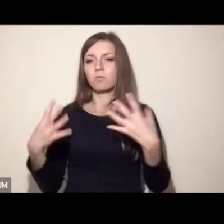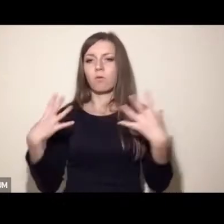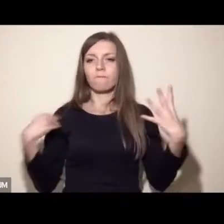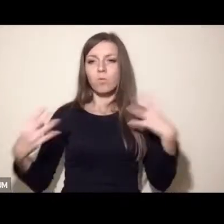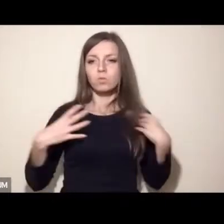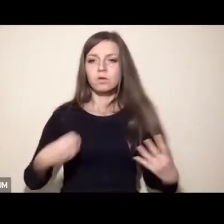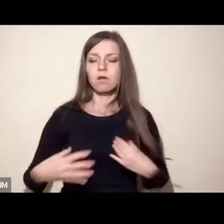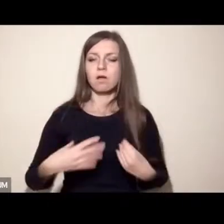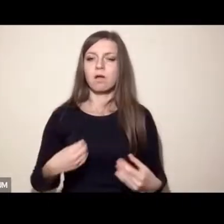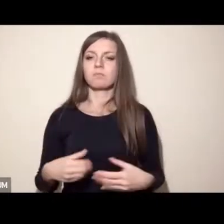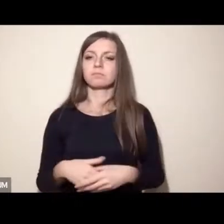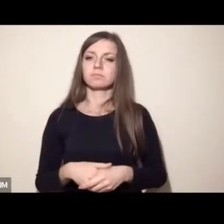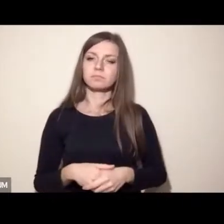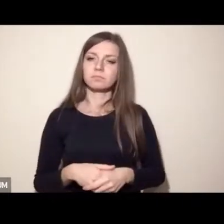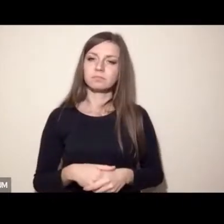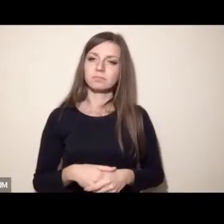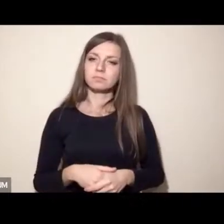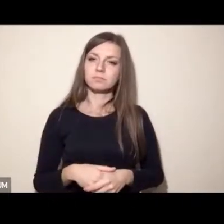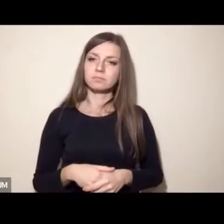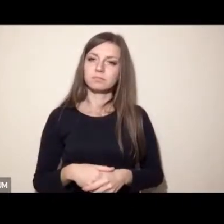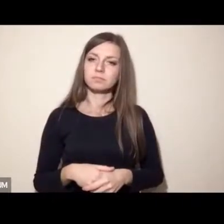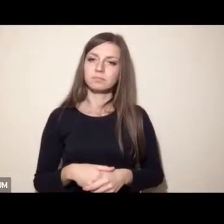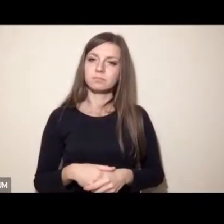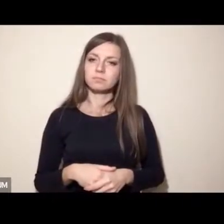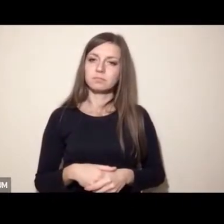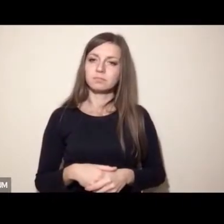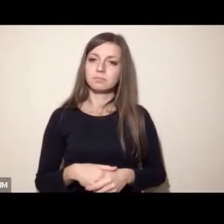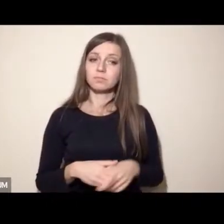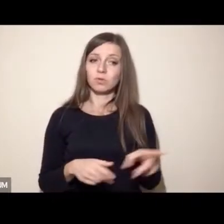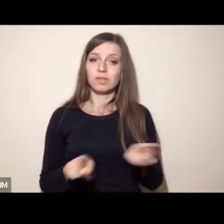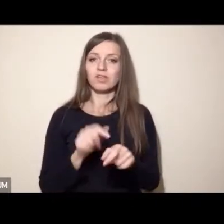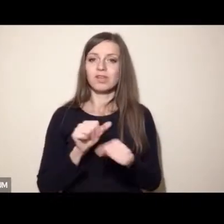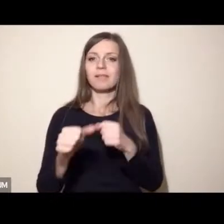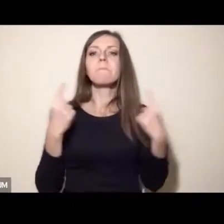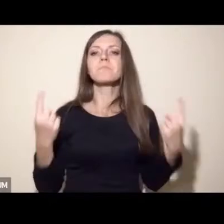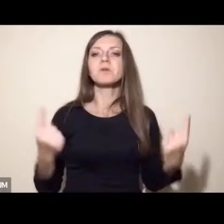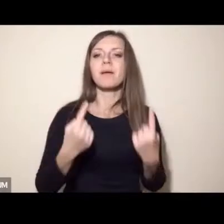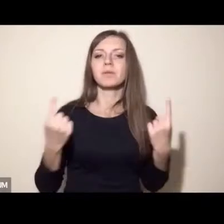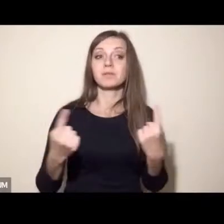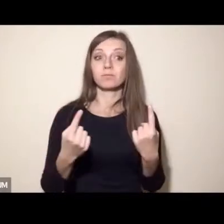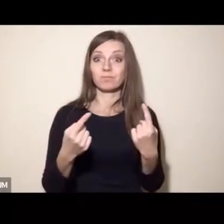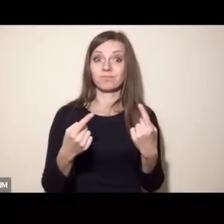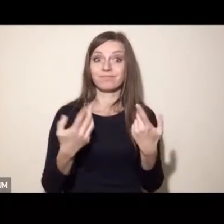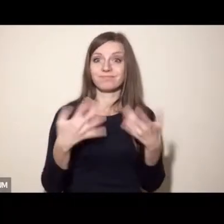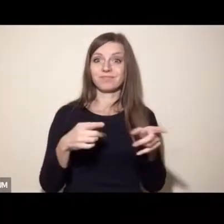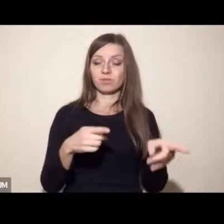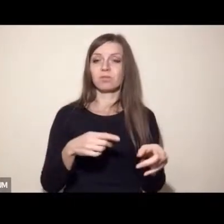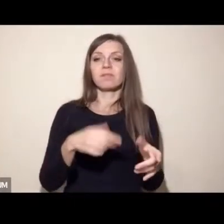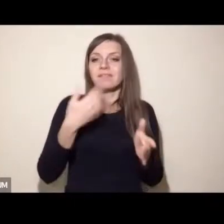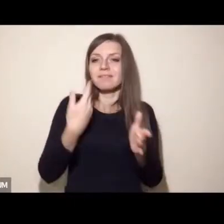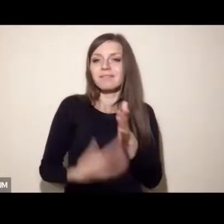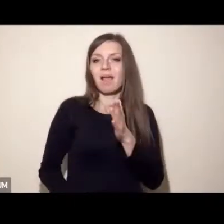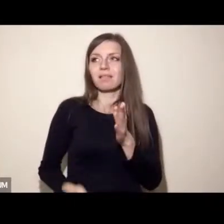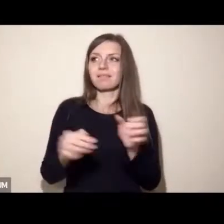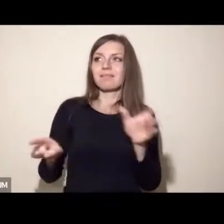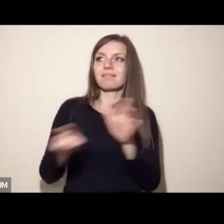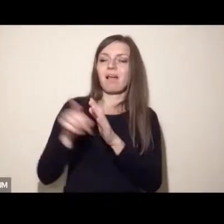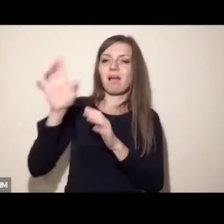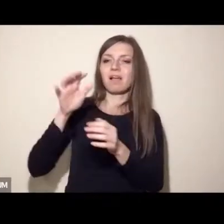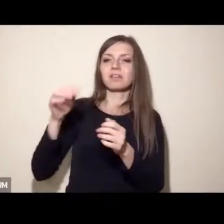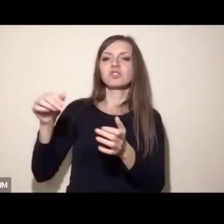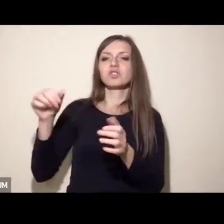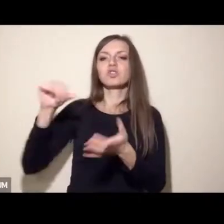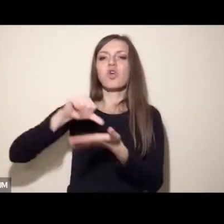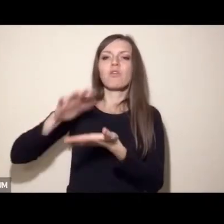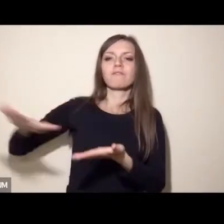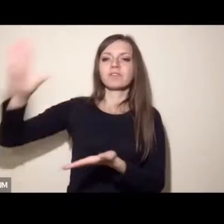bo to też są gałęzie przemysłu, które powodują ogromne straty środowiskowe, już nie